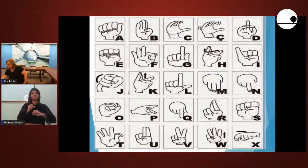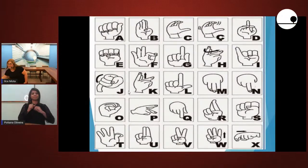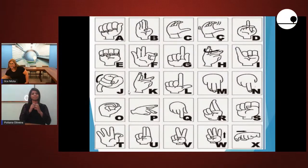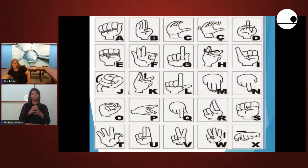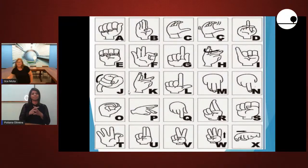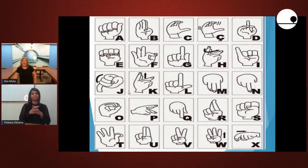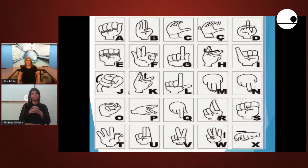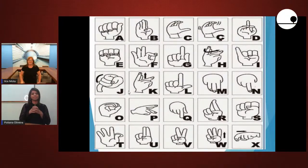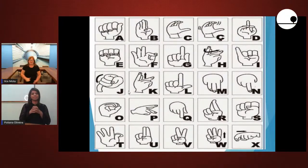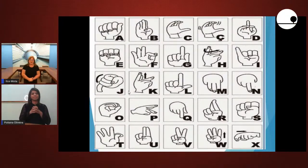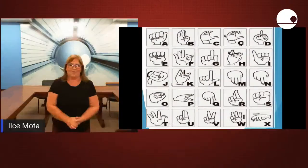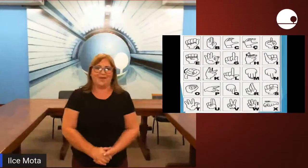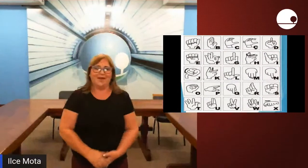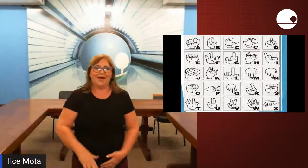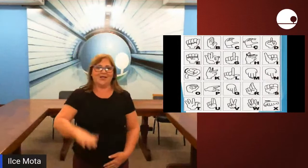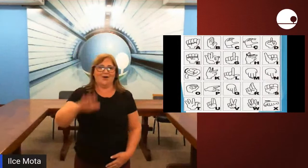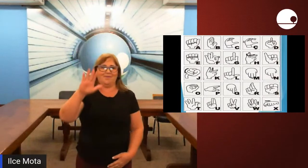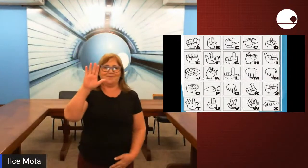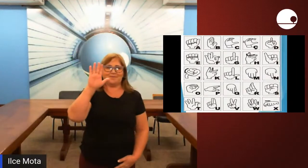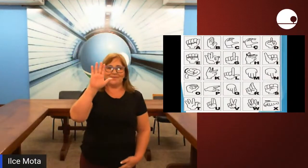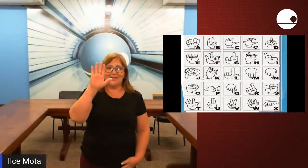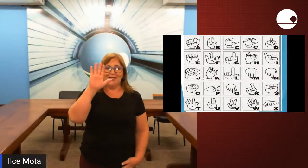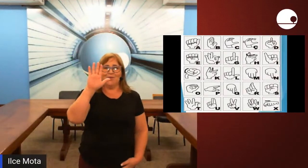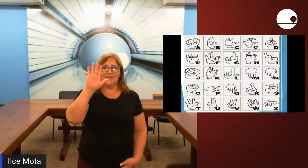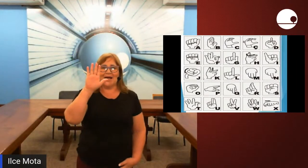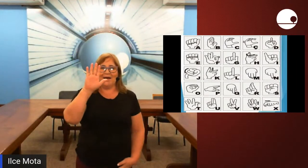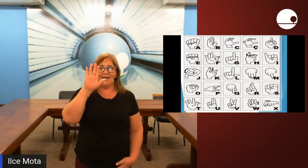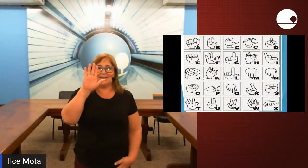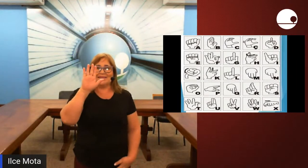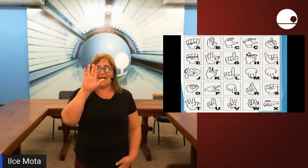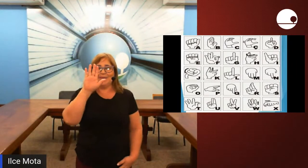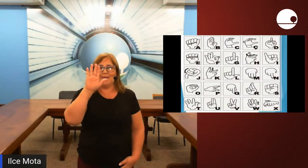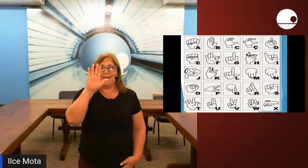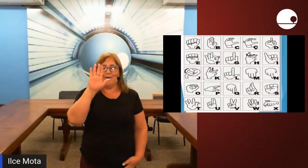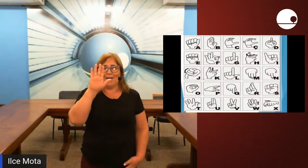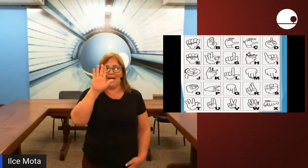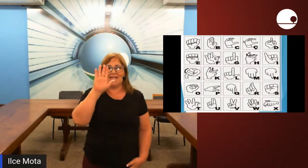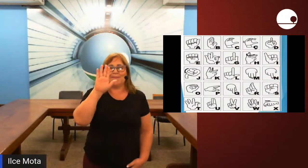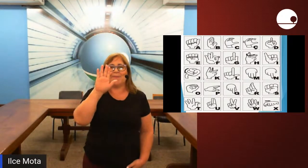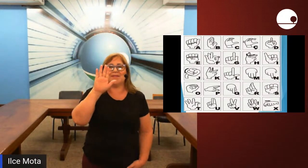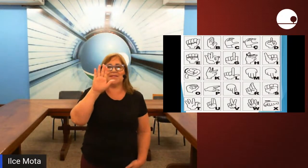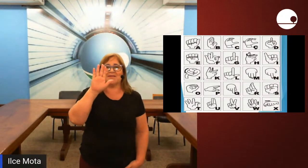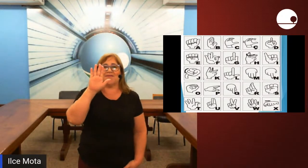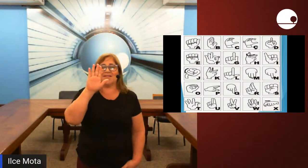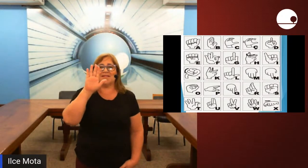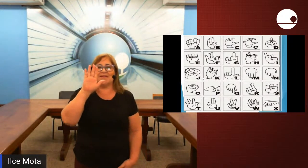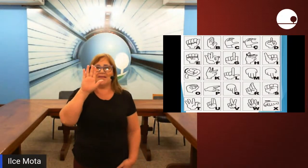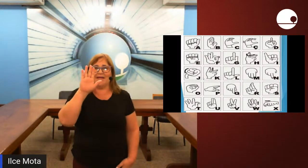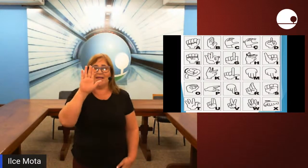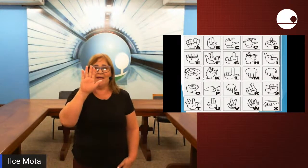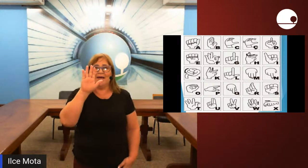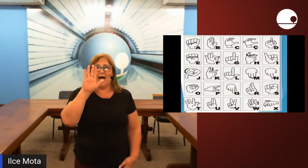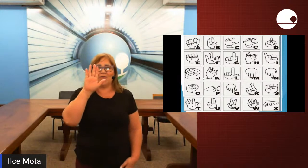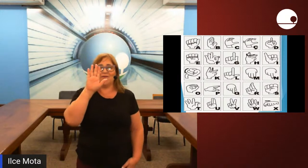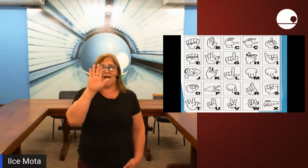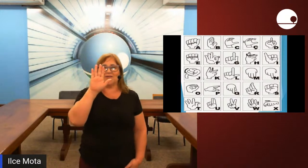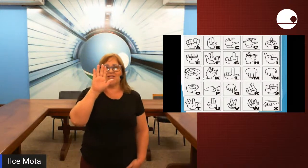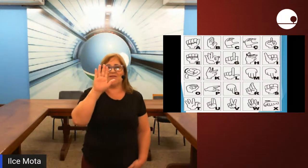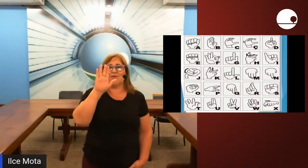então vamos lá pessoal aqui ó vou mostrar sempre a minha mão aberta para vocês entenderem a configuração que a vai